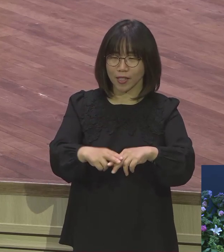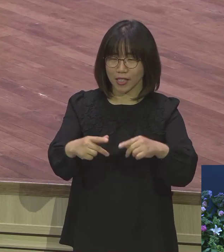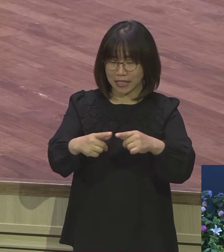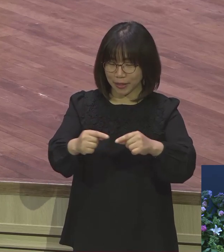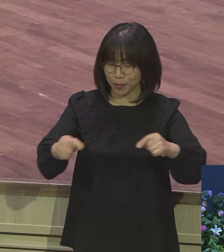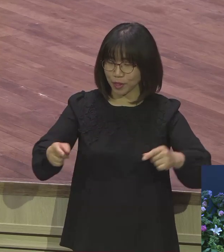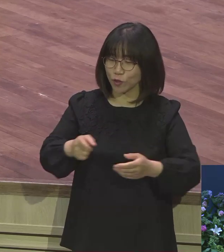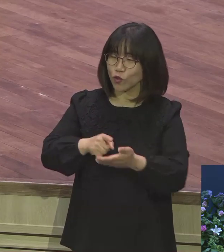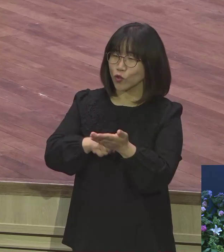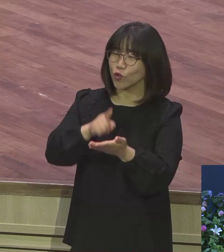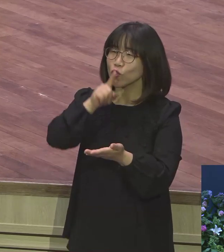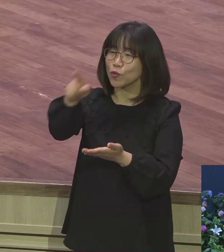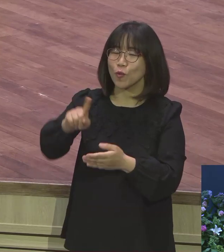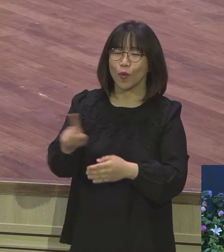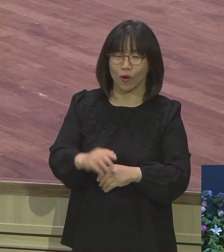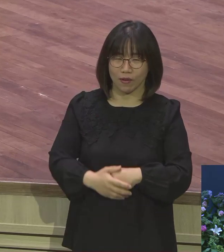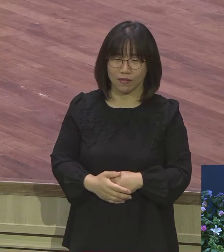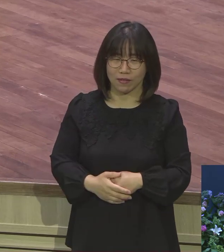음식이 미투예요. 미투.